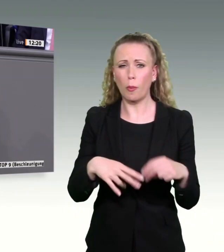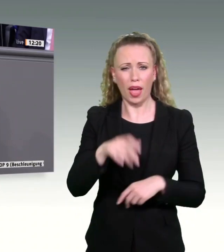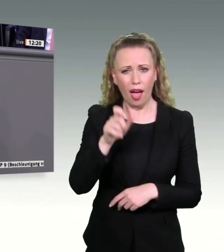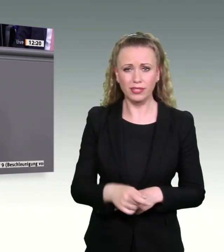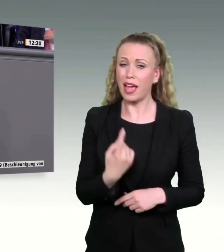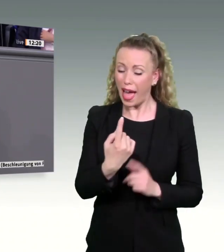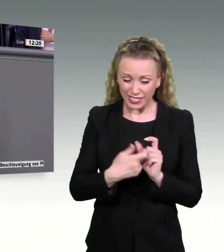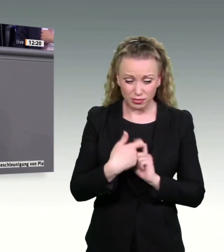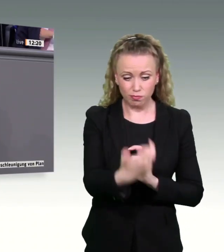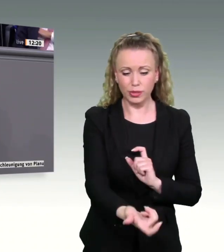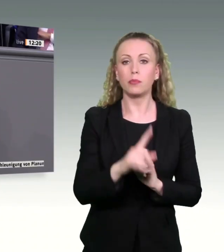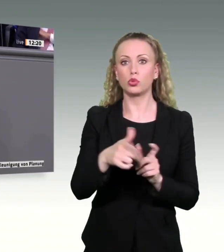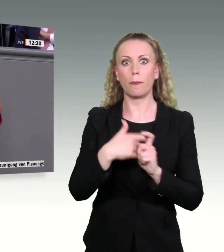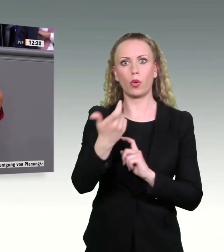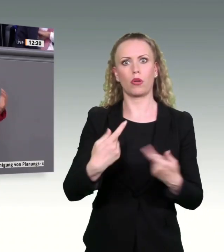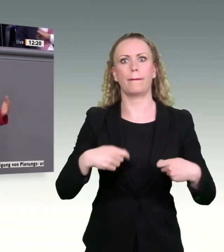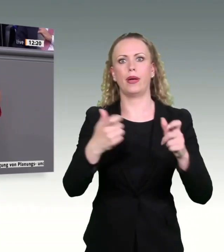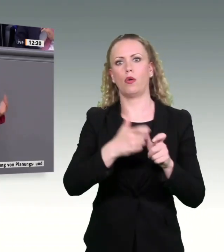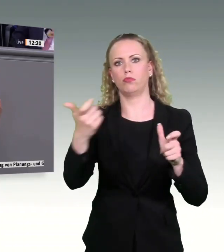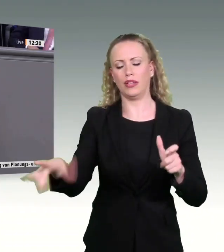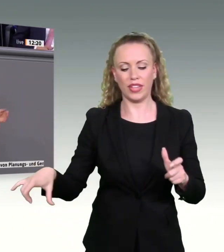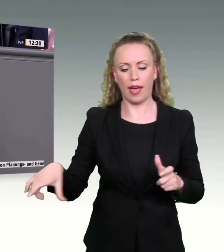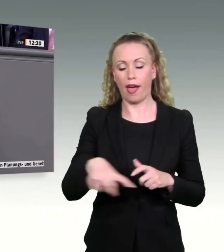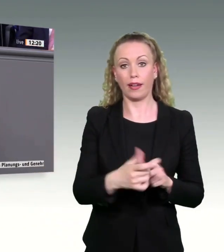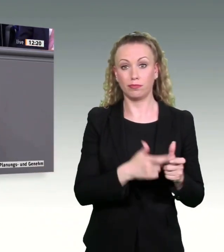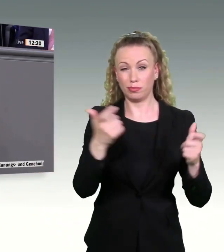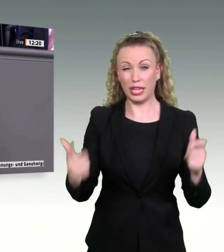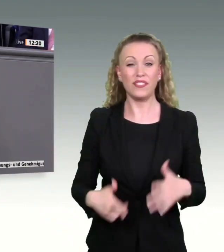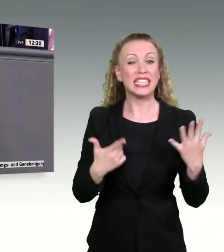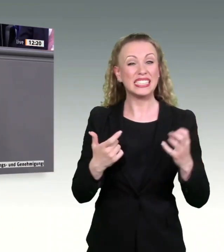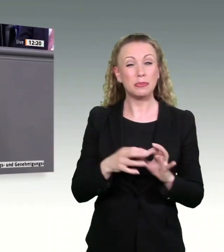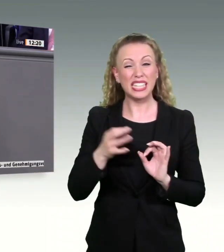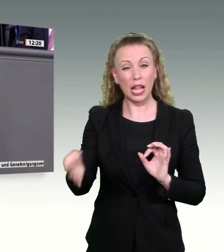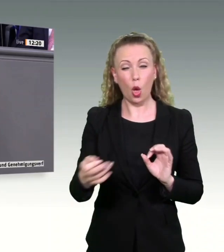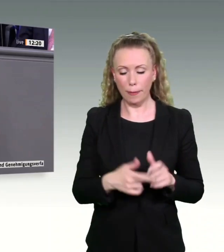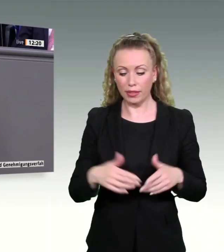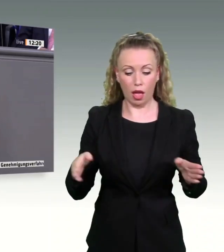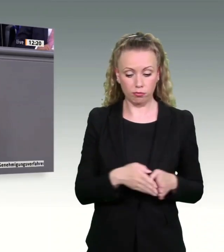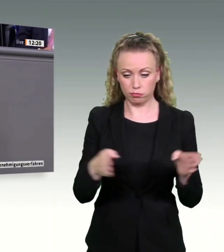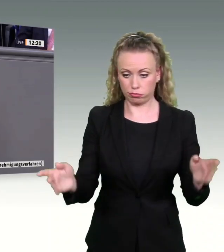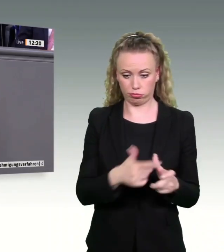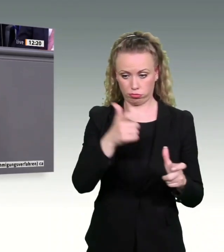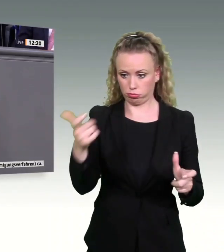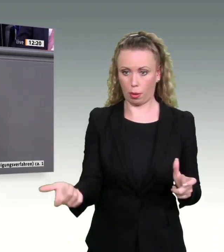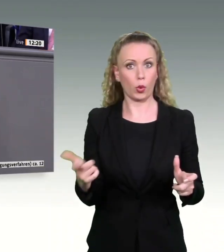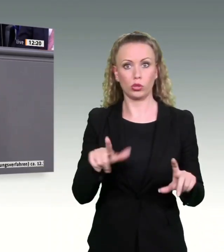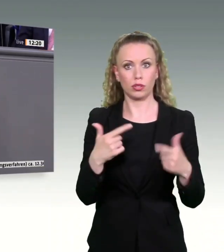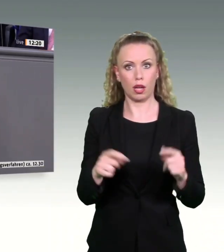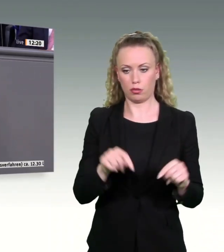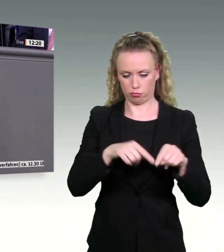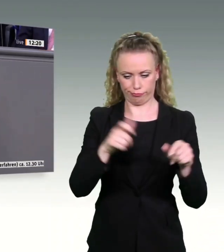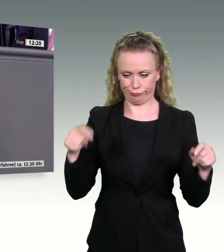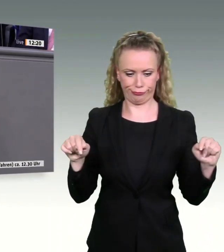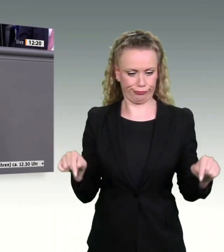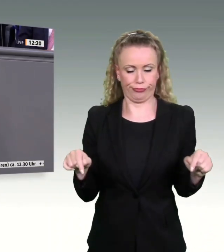Da ist eine Brücke zu bauen über den Rhein, wo über 70 Rheinkilometer keine Brücke da ist. Darauf warten die Menschen seit Jahrzehnten. Die